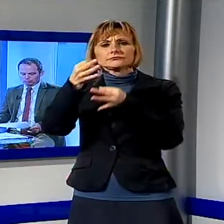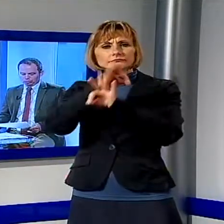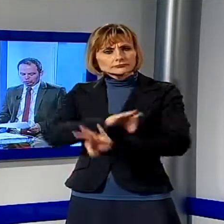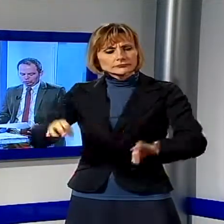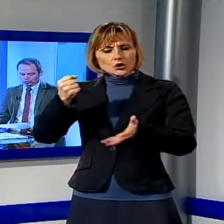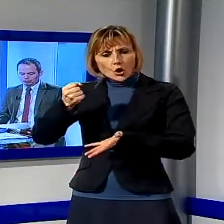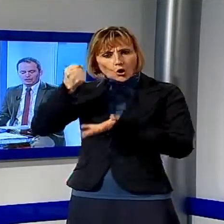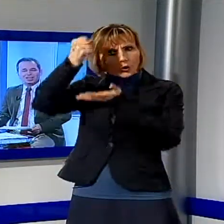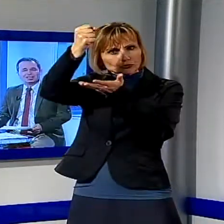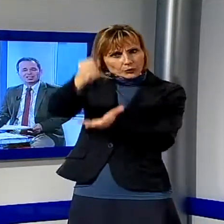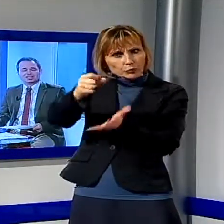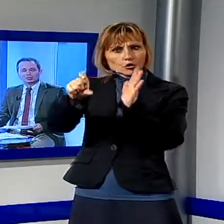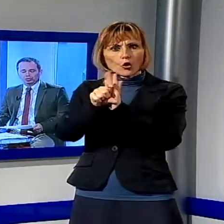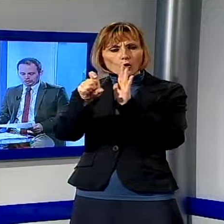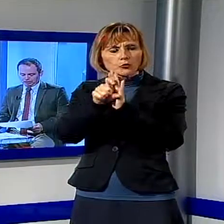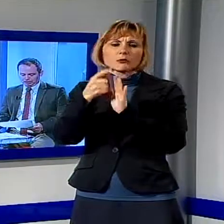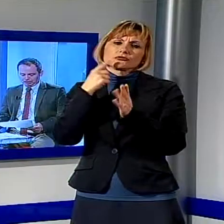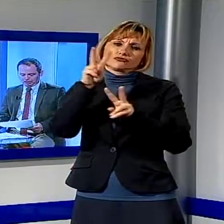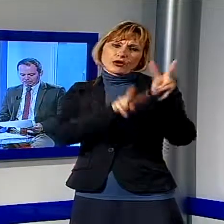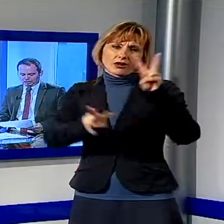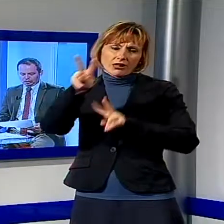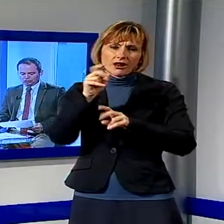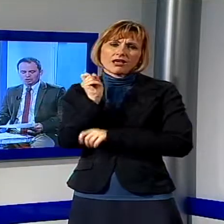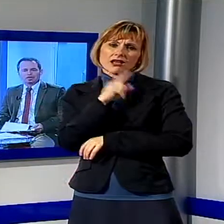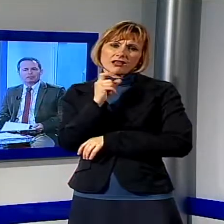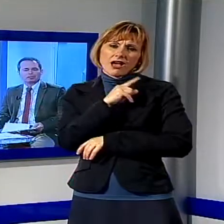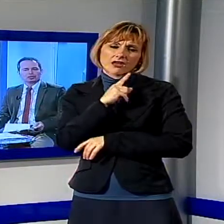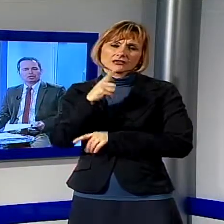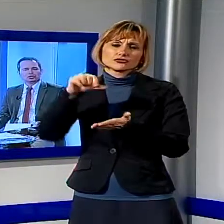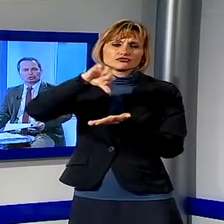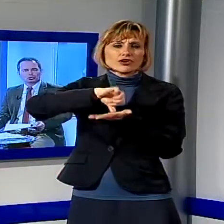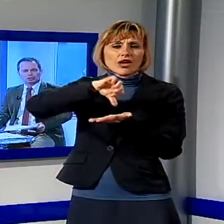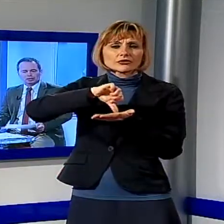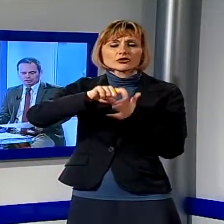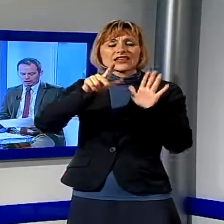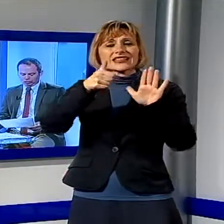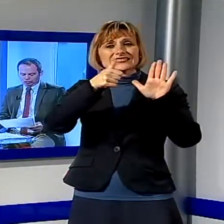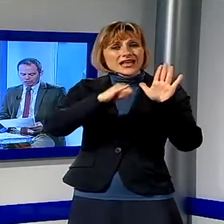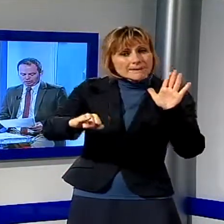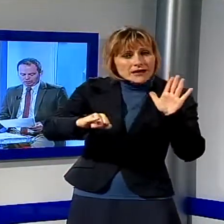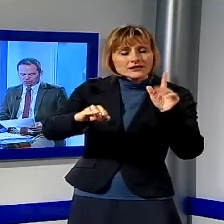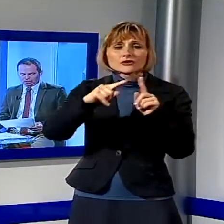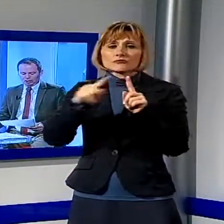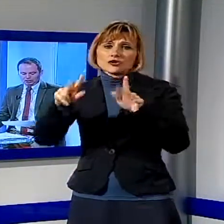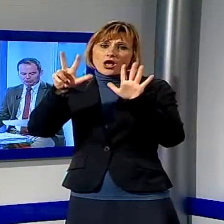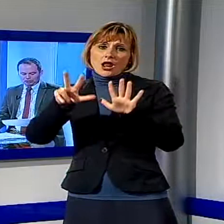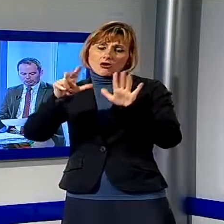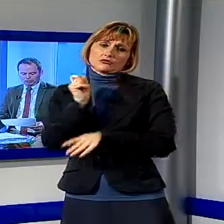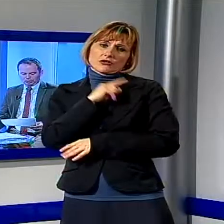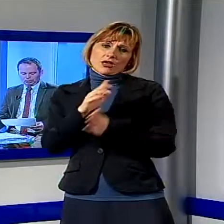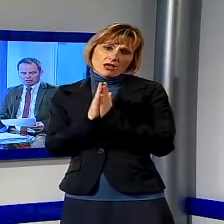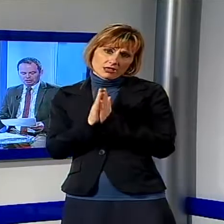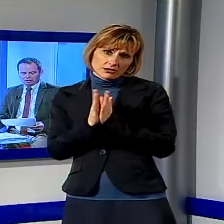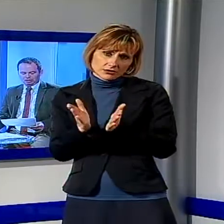un contributo al Comune per rendere gratuiti i parcheggi in città dalle 18.30 alle ore 20. Palazzo